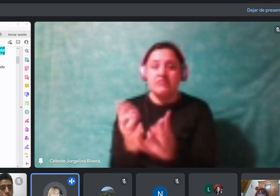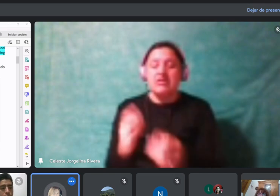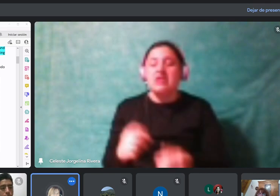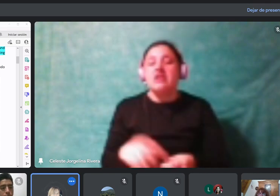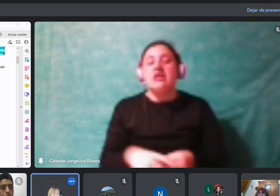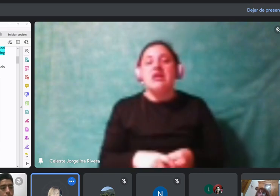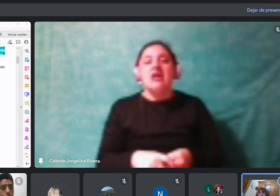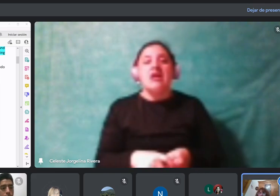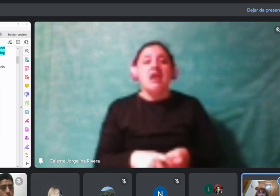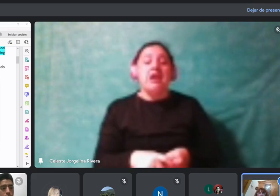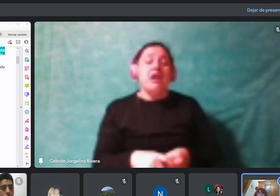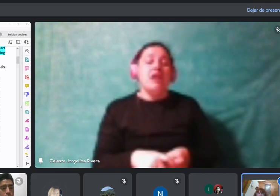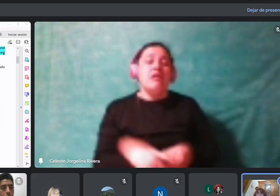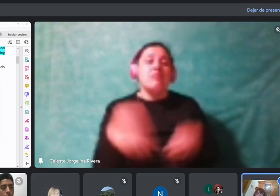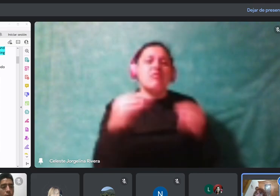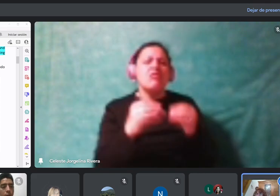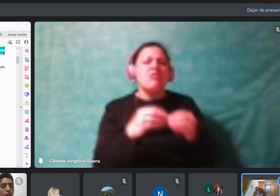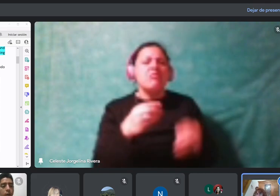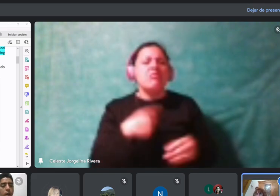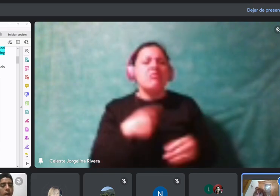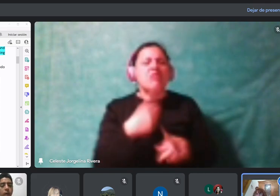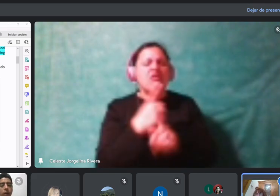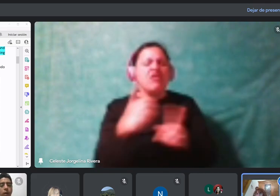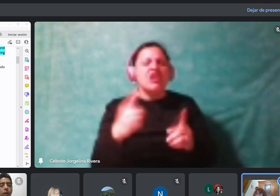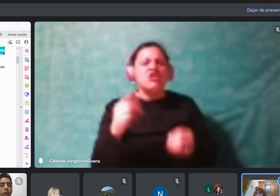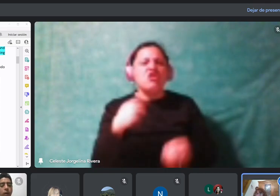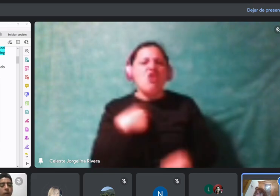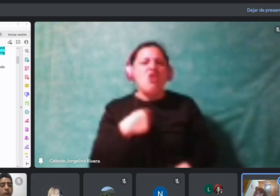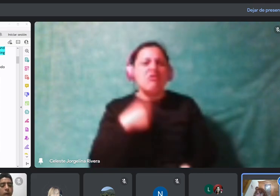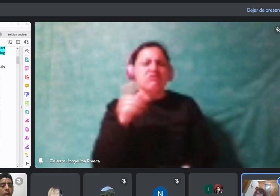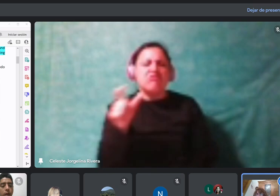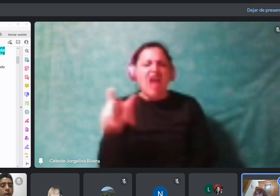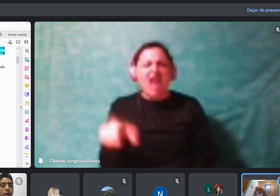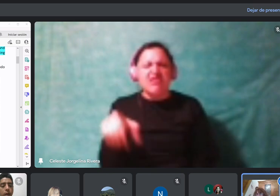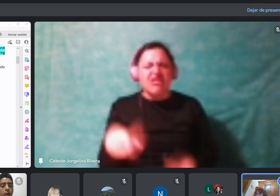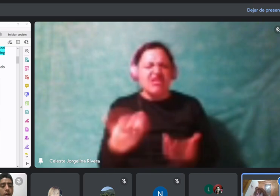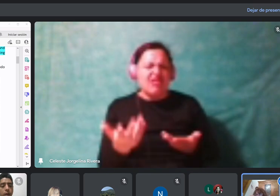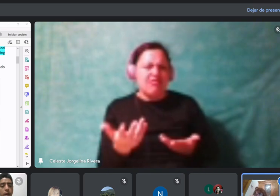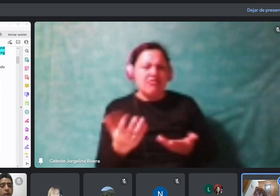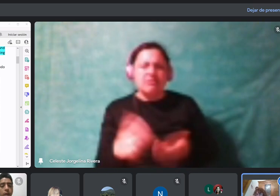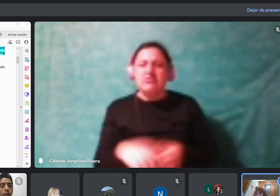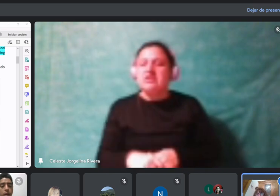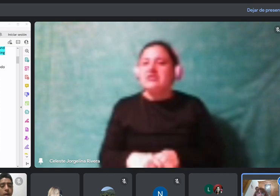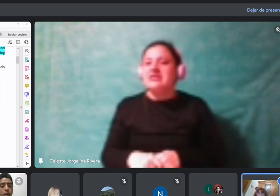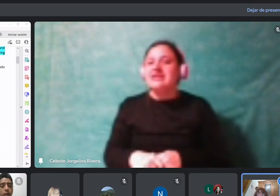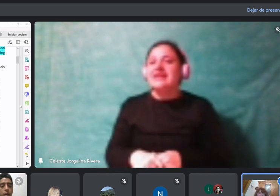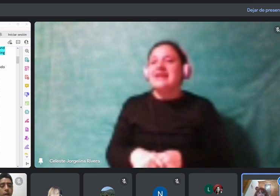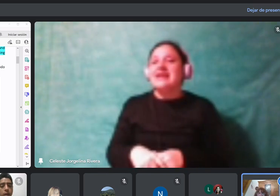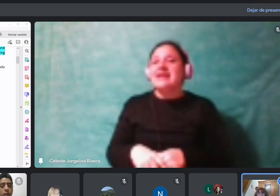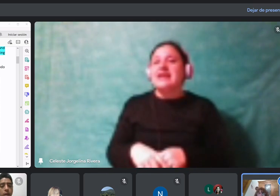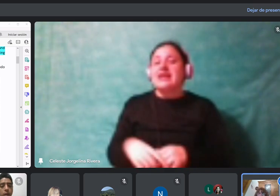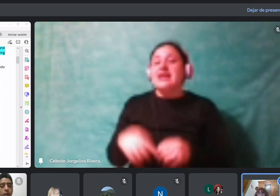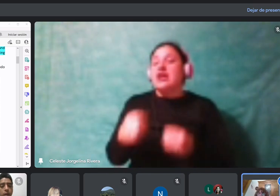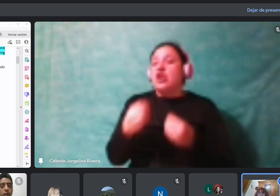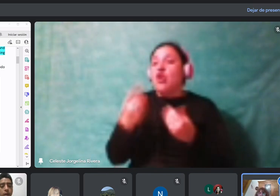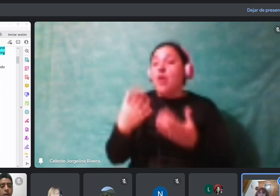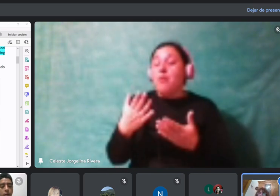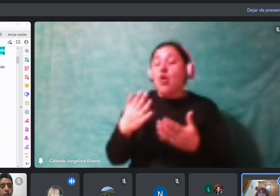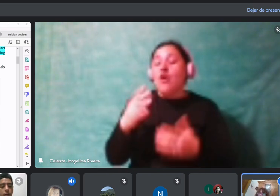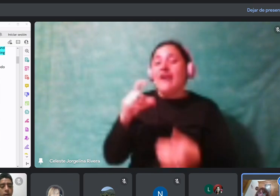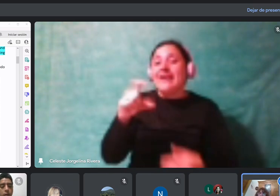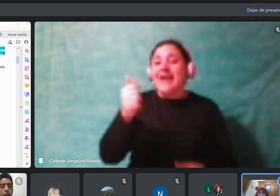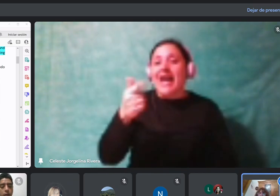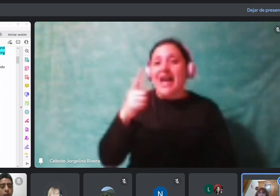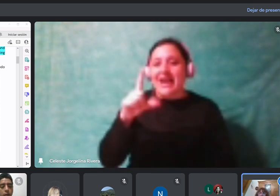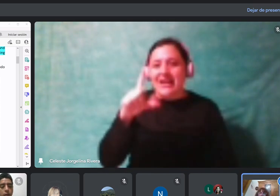Ah, there. Sí, pero eso sabe. O sea, después les voy a poner entonces el título para que en adjetivo diga solamente calificativo. Porque nosotros